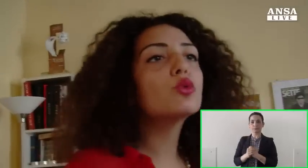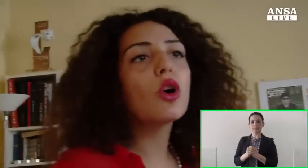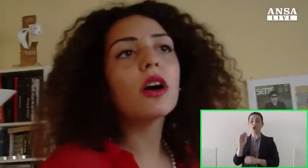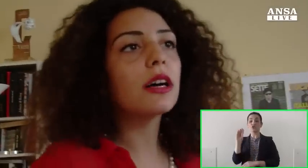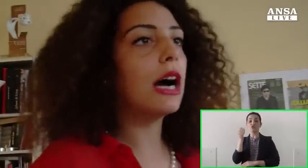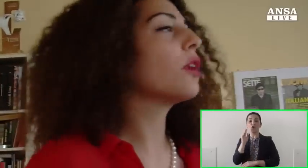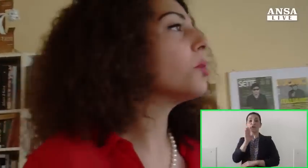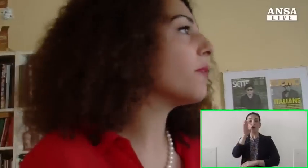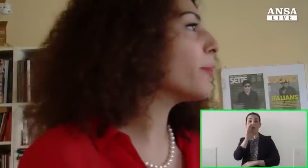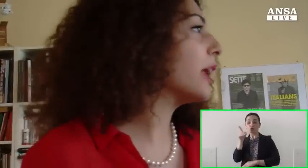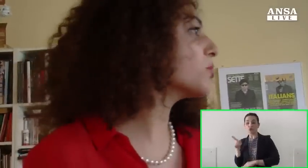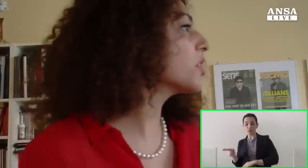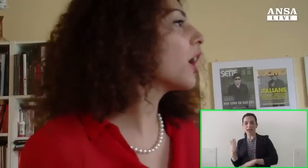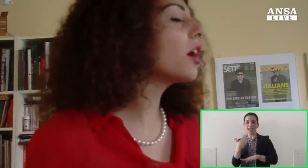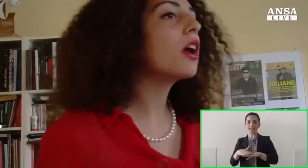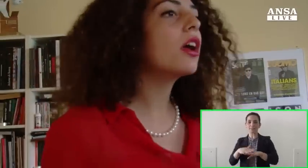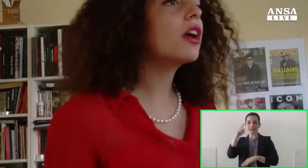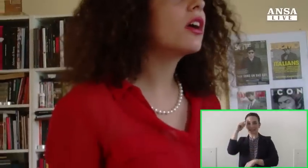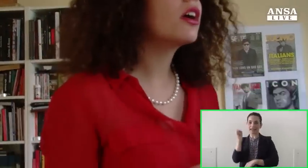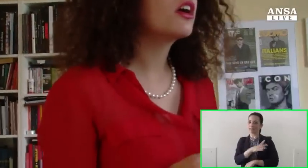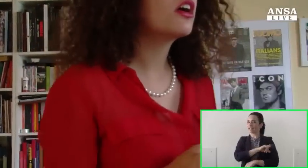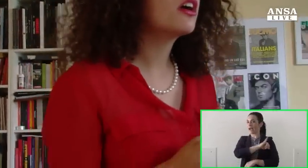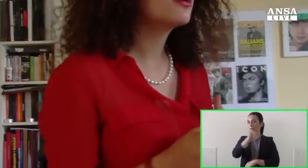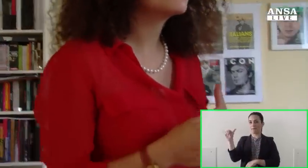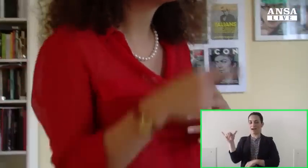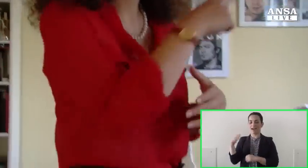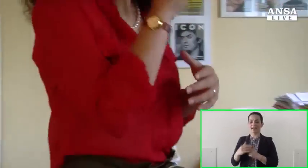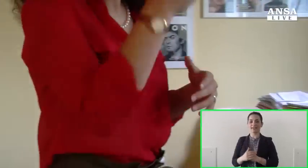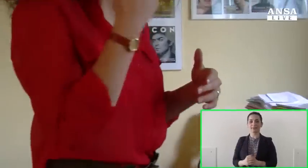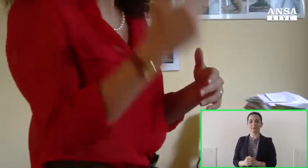giovane consulente è stata un'esperienza indimenticabile.